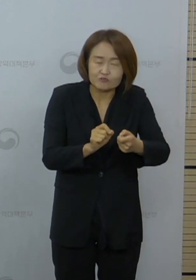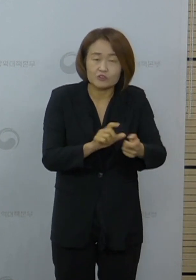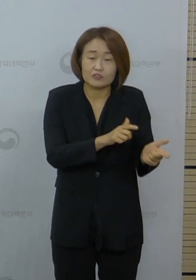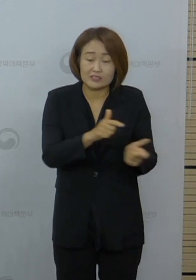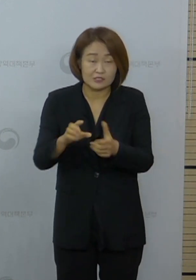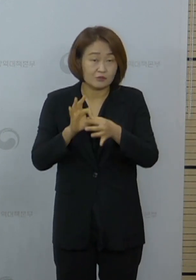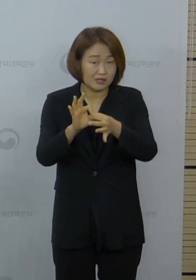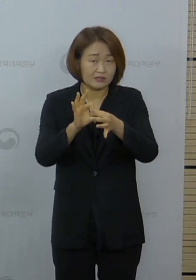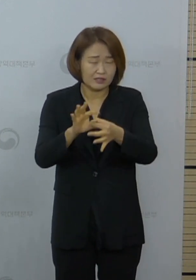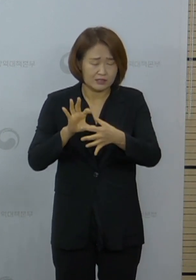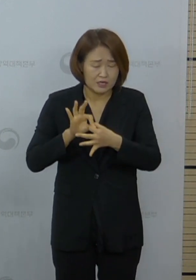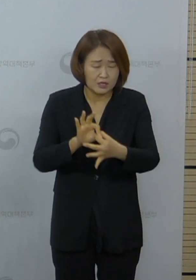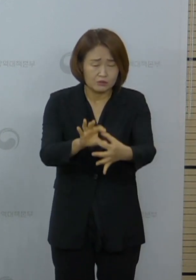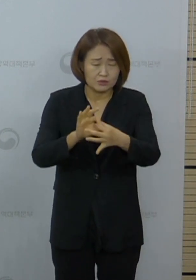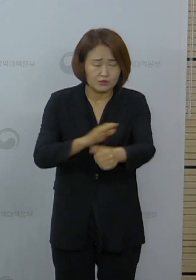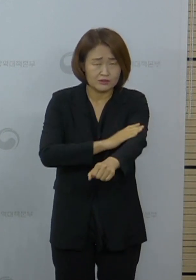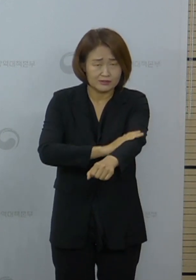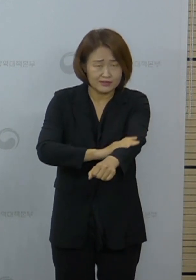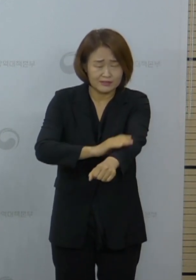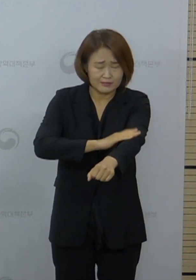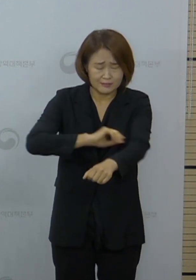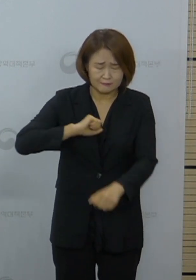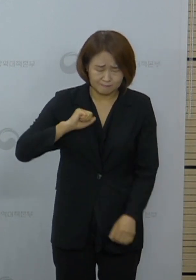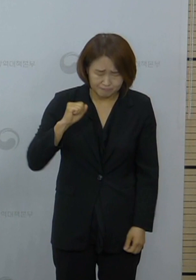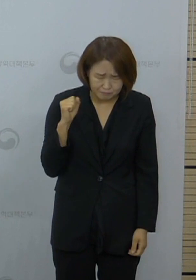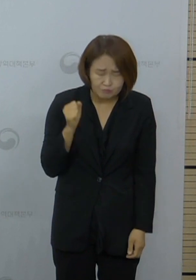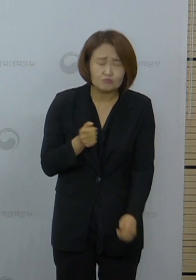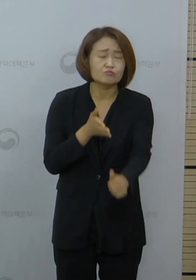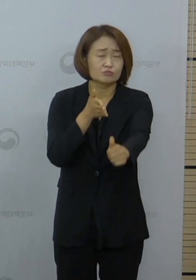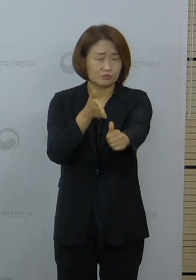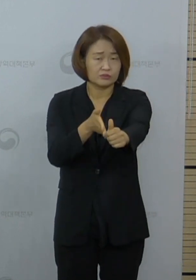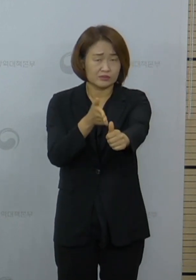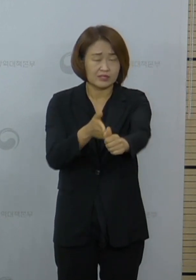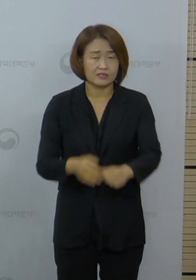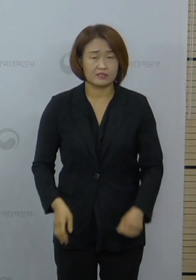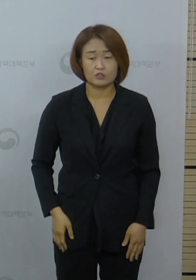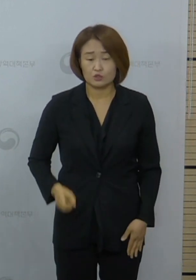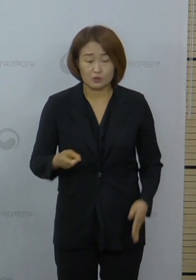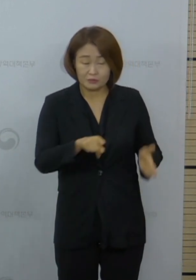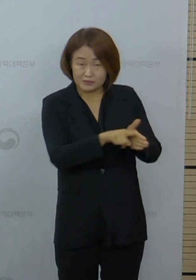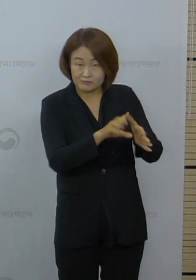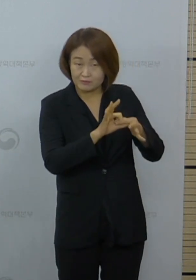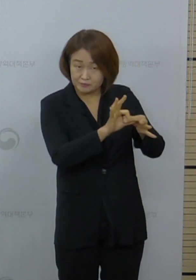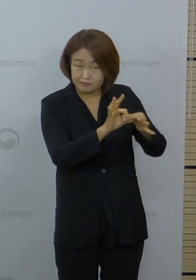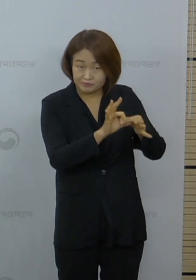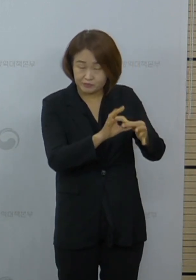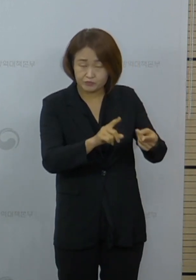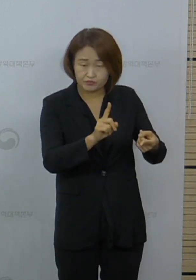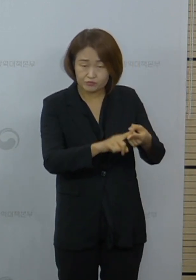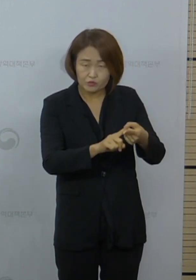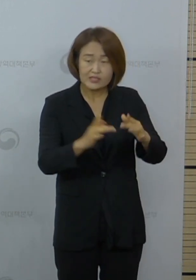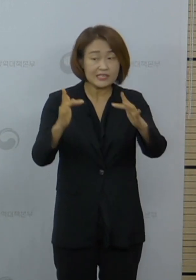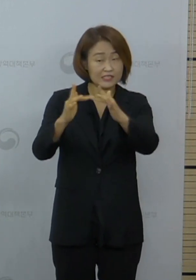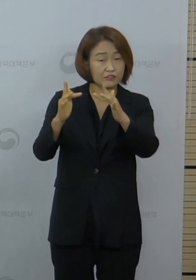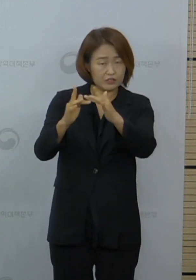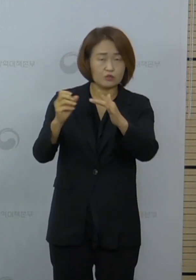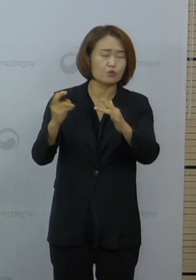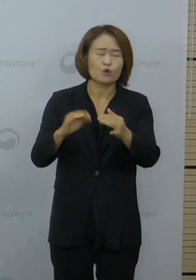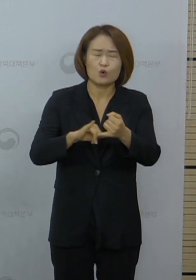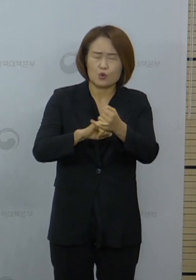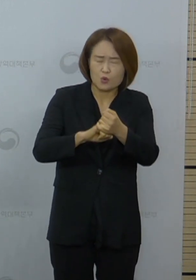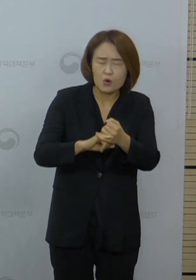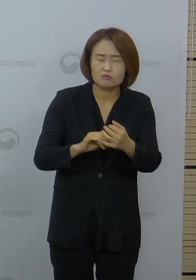지속적으로 준수해 주실 것을 당부드립니다. 또한 종교 행사의 경우에는 온라인 등 비대면